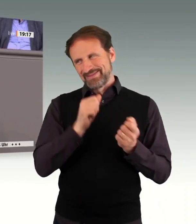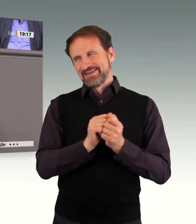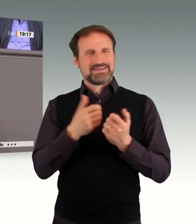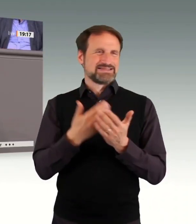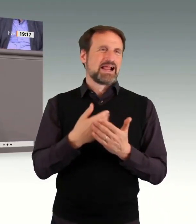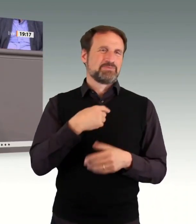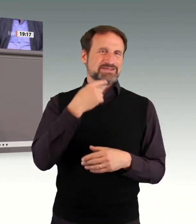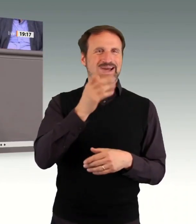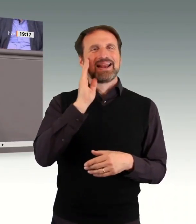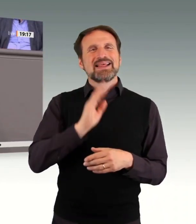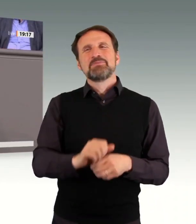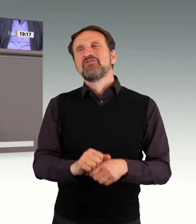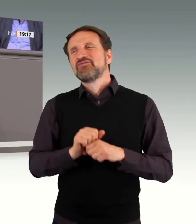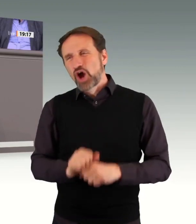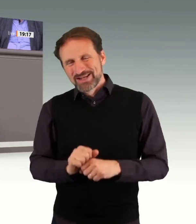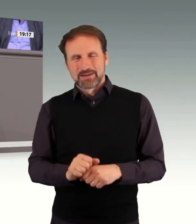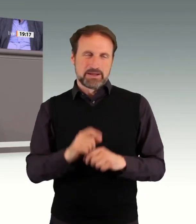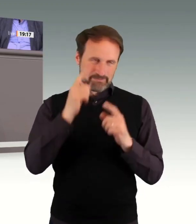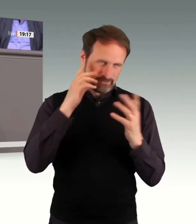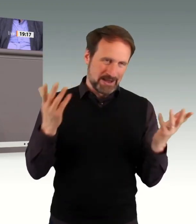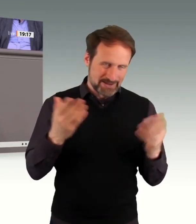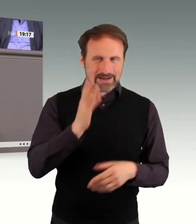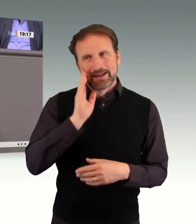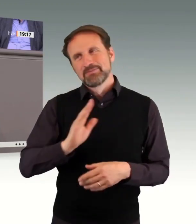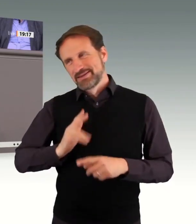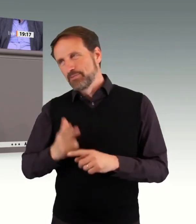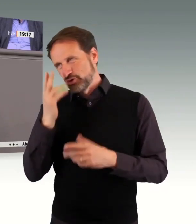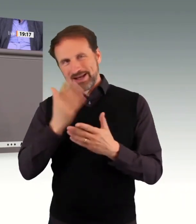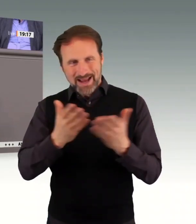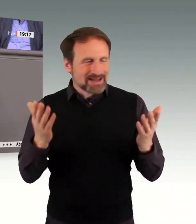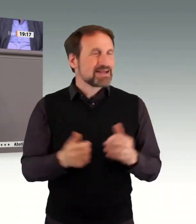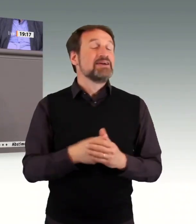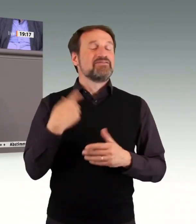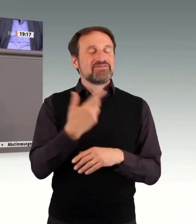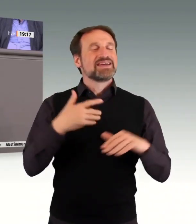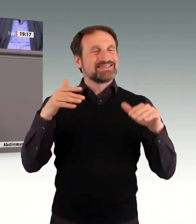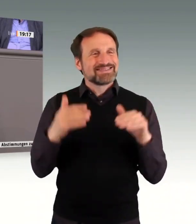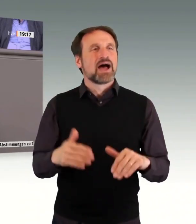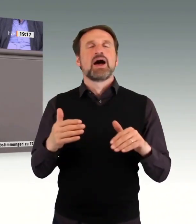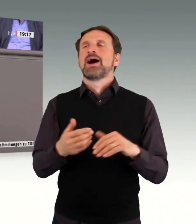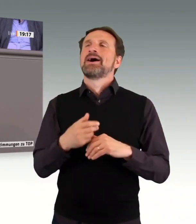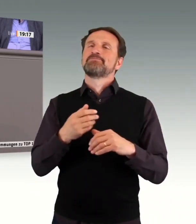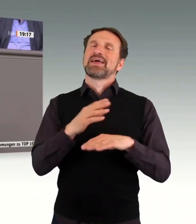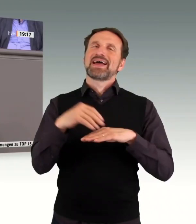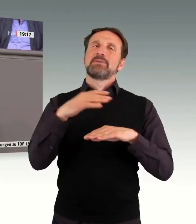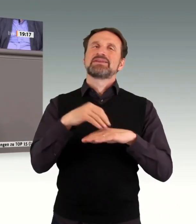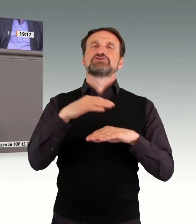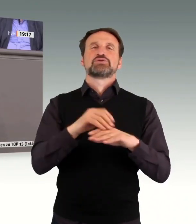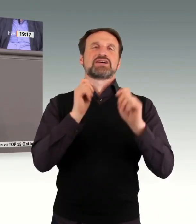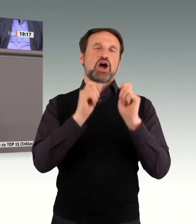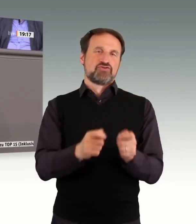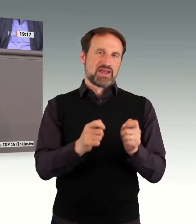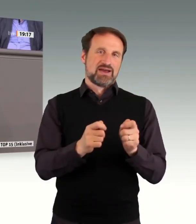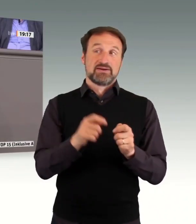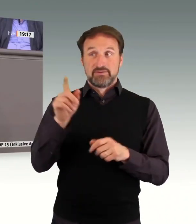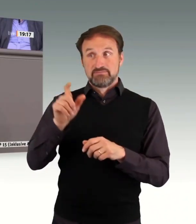ein weiterer Schwerpunkt ist, dass wir tatsächlich den Rehaauftrag, den haben nämlich die Werkstätten für Menschen mit Behinderung, stärken